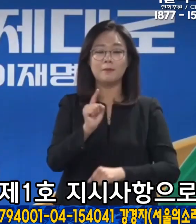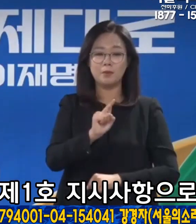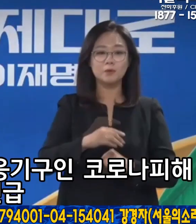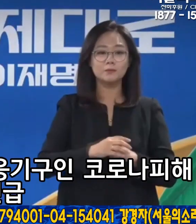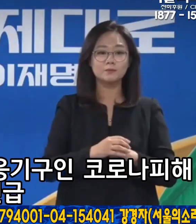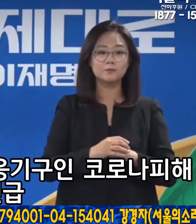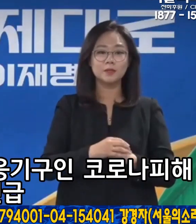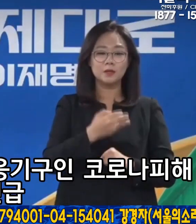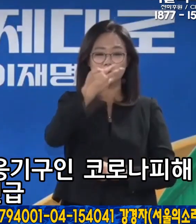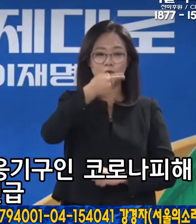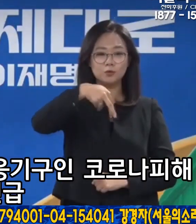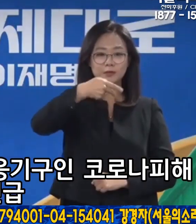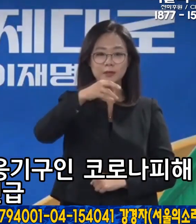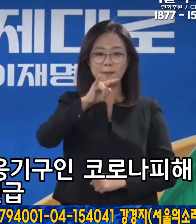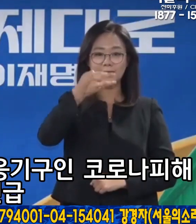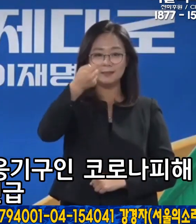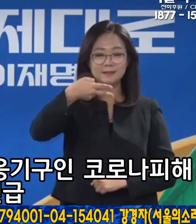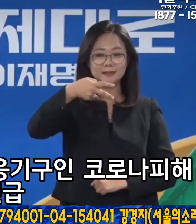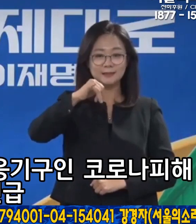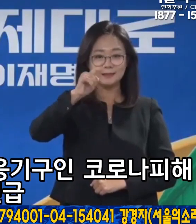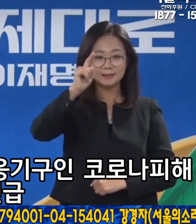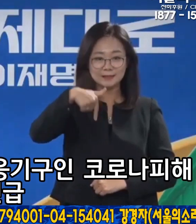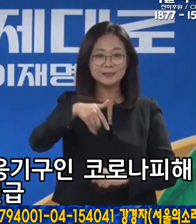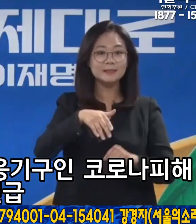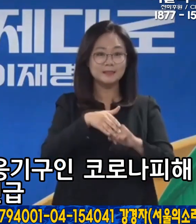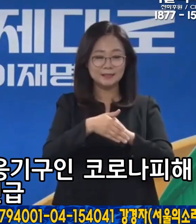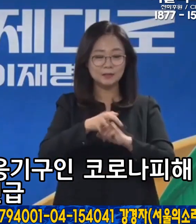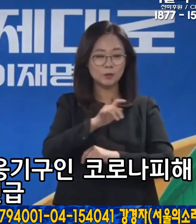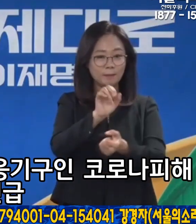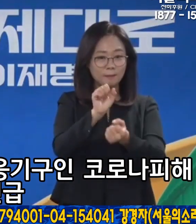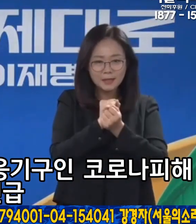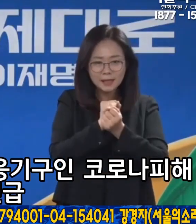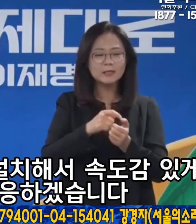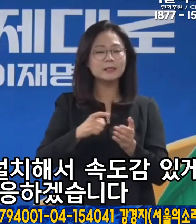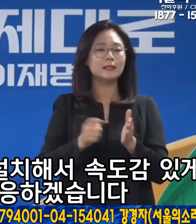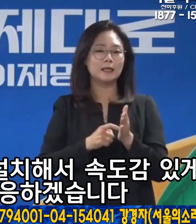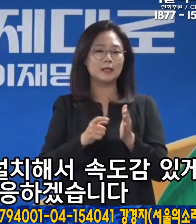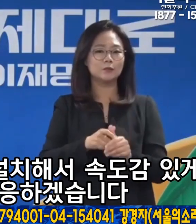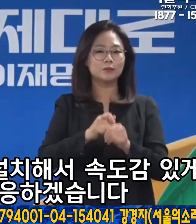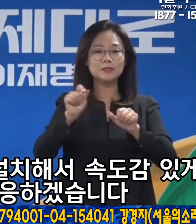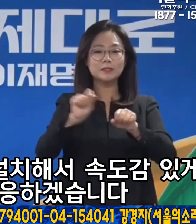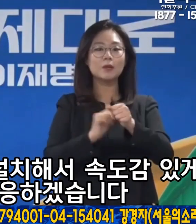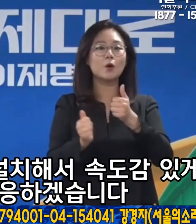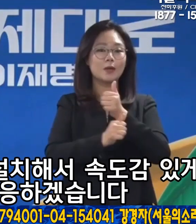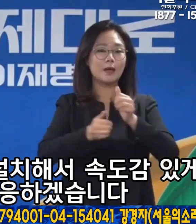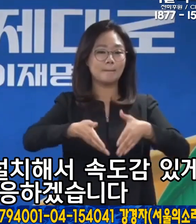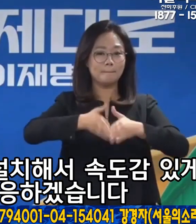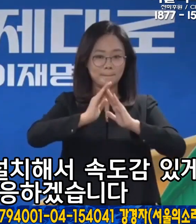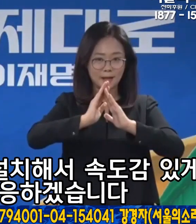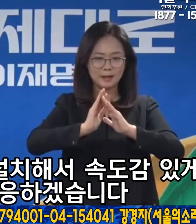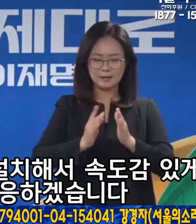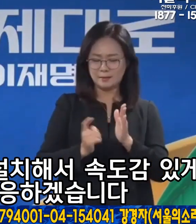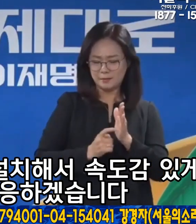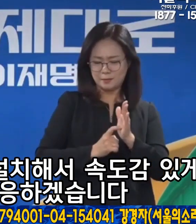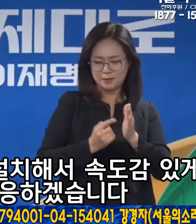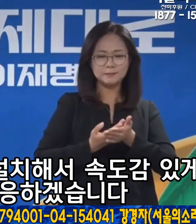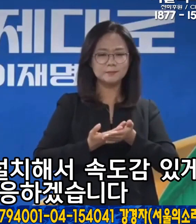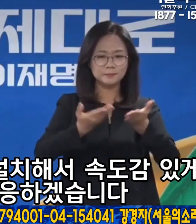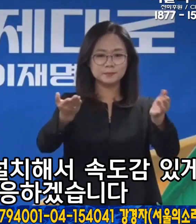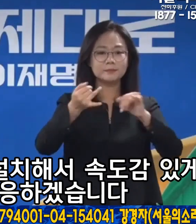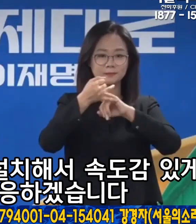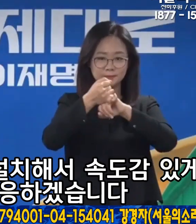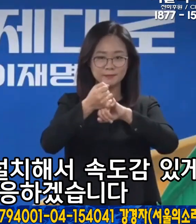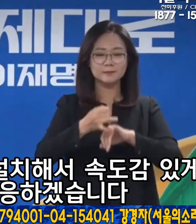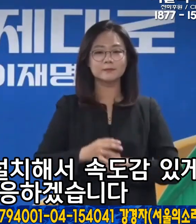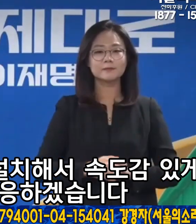루즈벨트식 신속대응기구인 코로나피해 긴급부재특별위원회를 설치해서 속도감있게